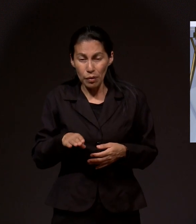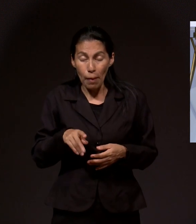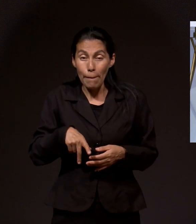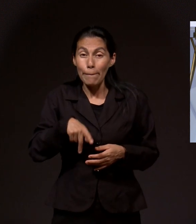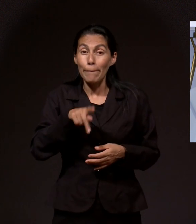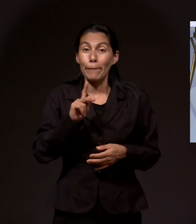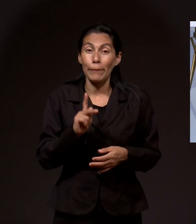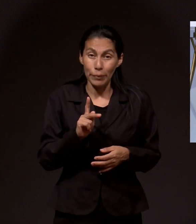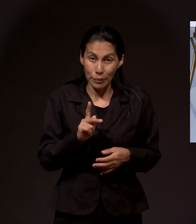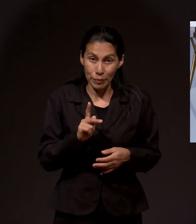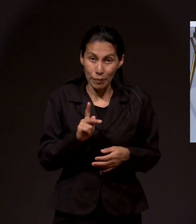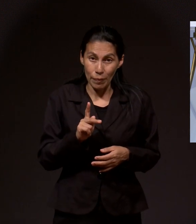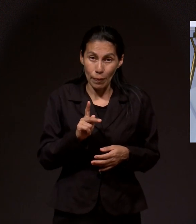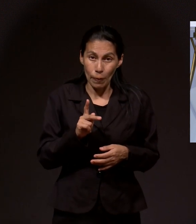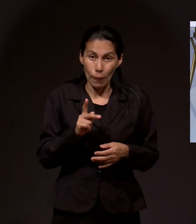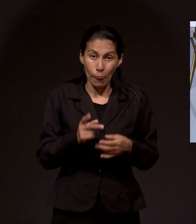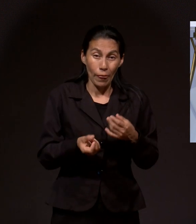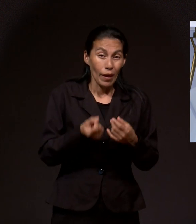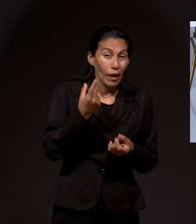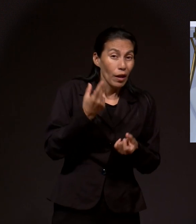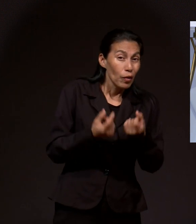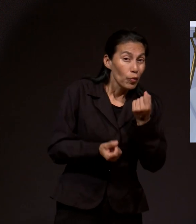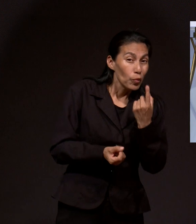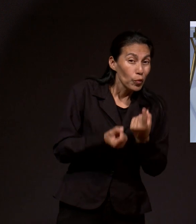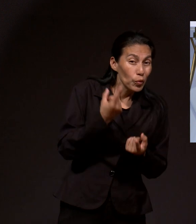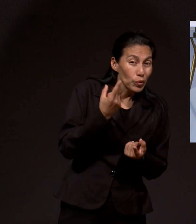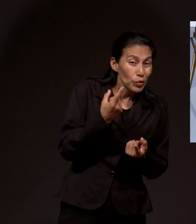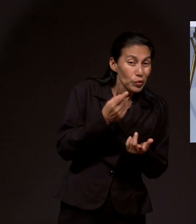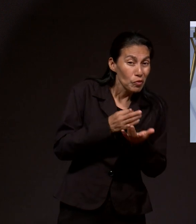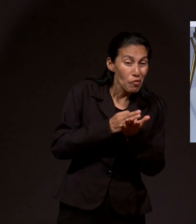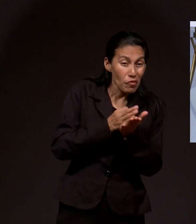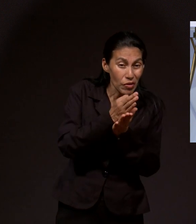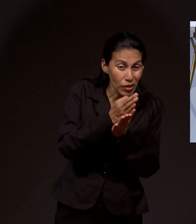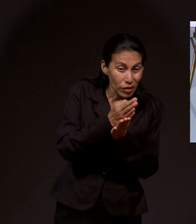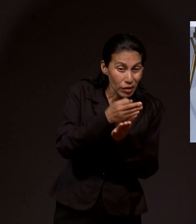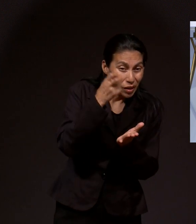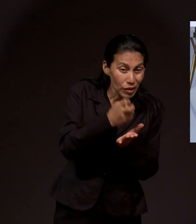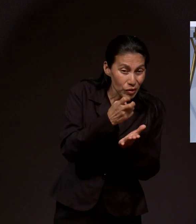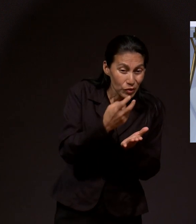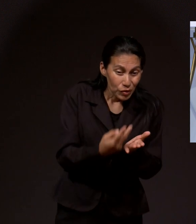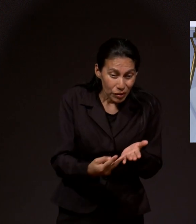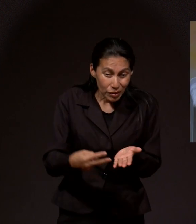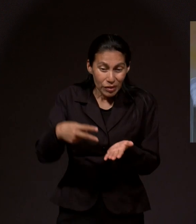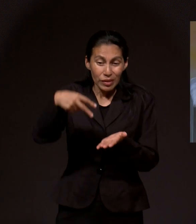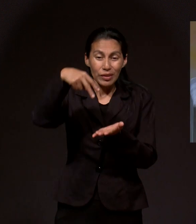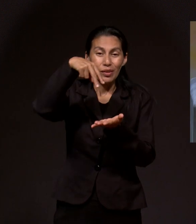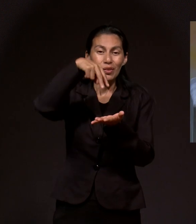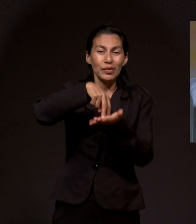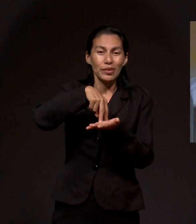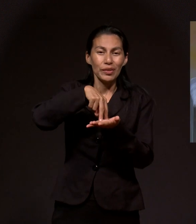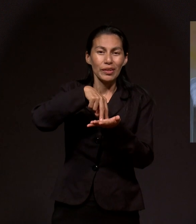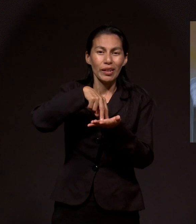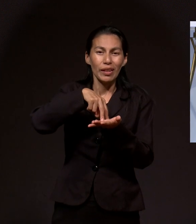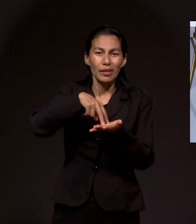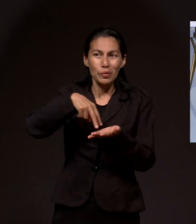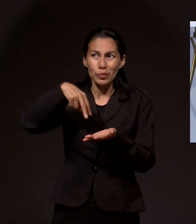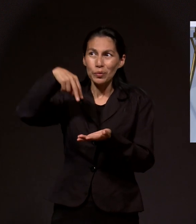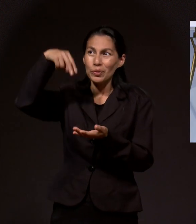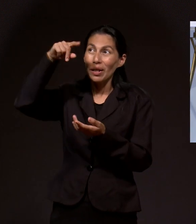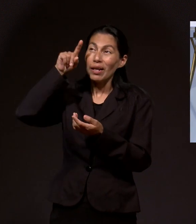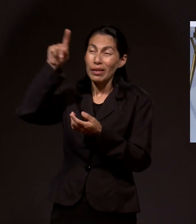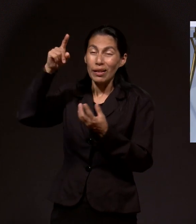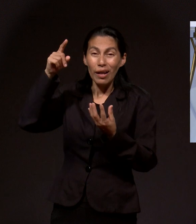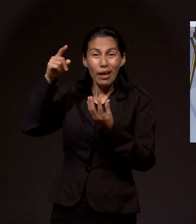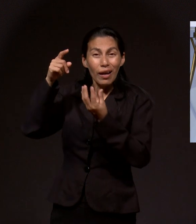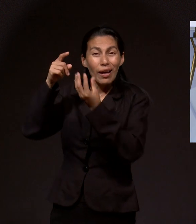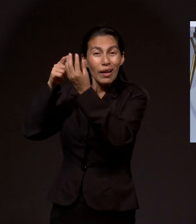Pero algunos van a resucitar para vida eterna. Amén. Entonces esos